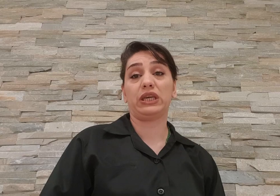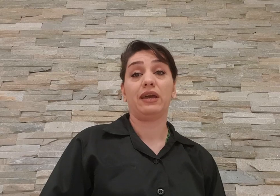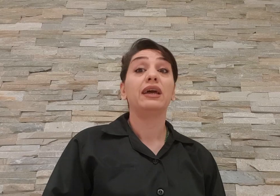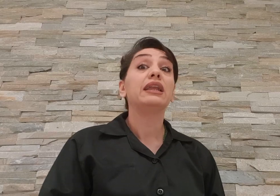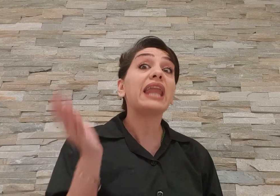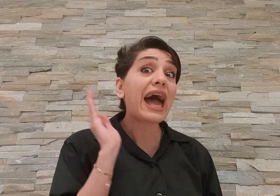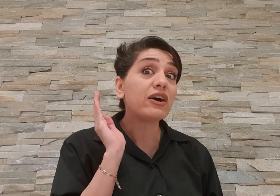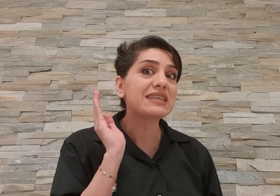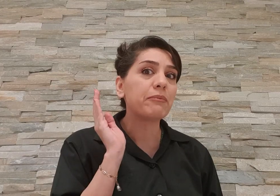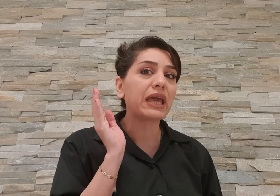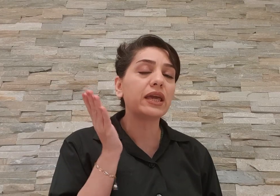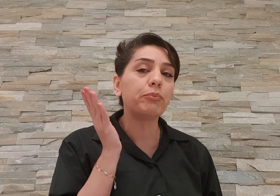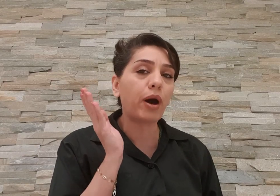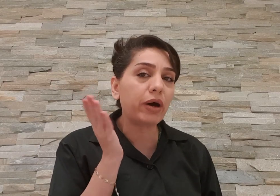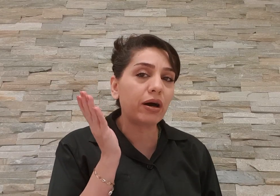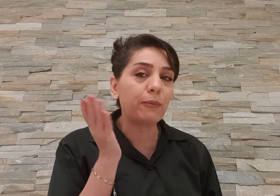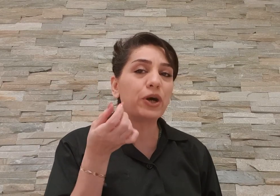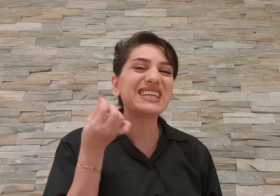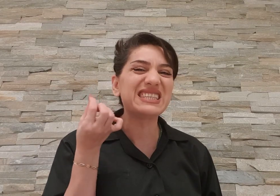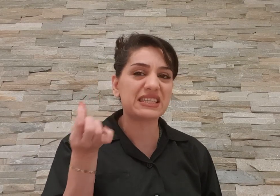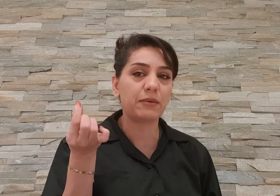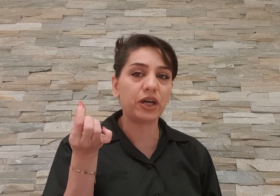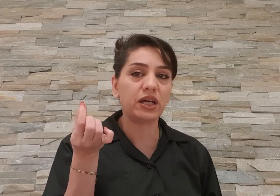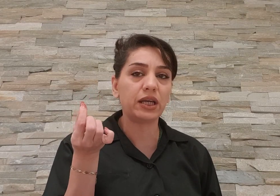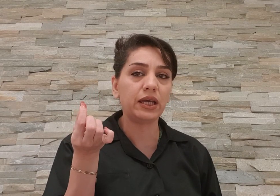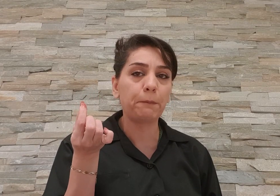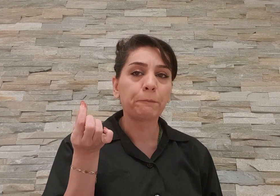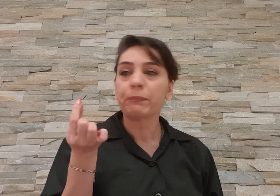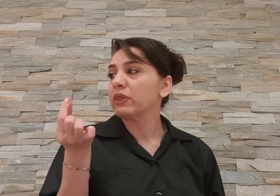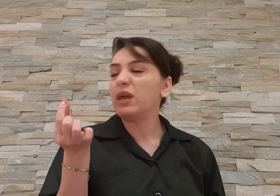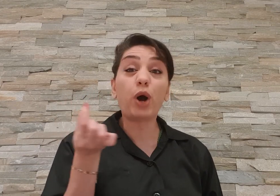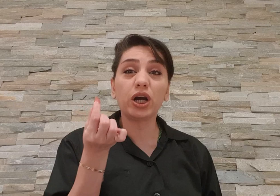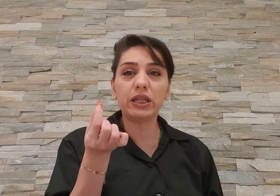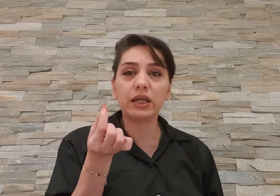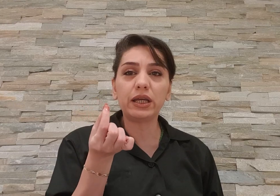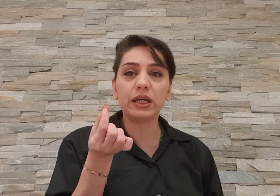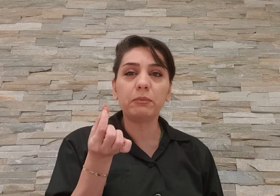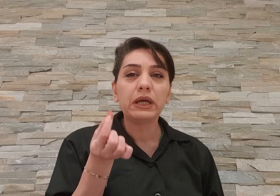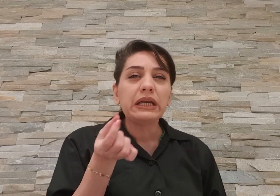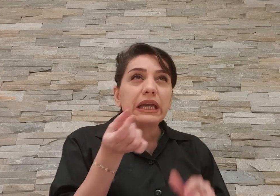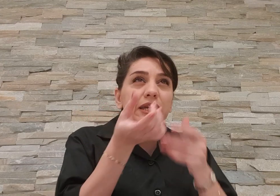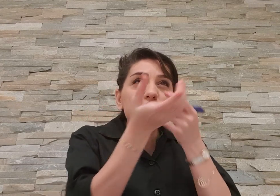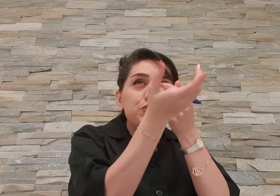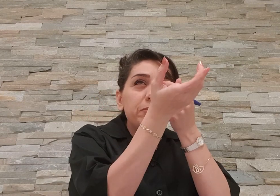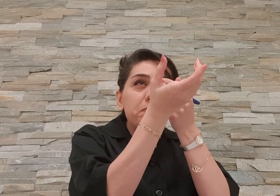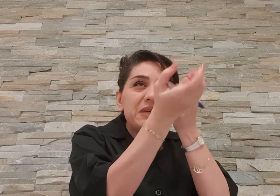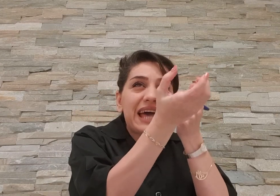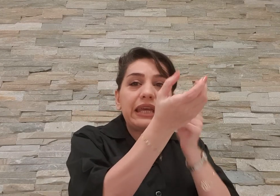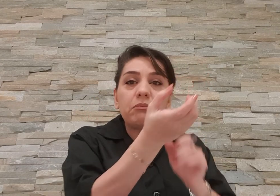که نخواستم بگن که بابا ما یه سیستمایی داریم یه باگایی داریم که اینجوری میزنیم